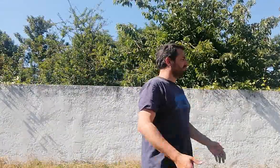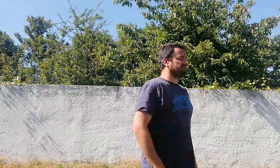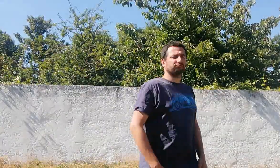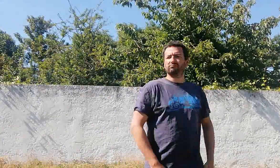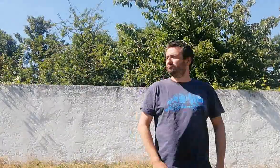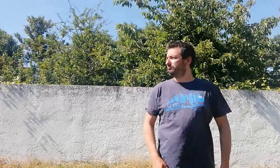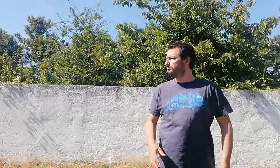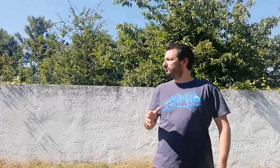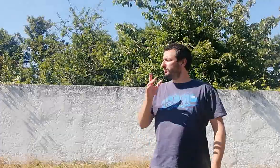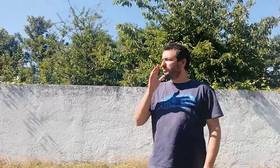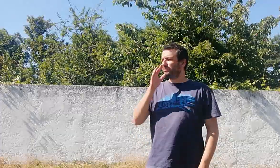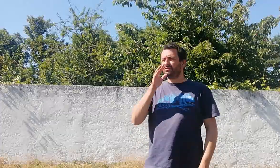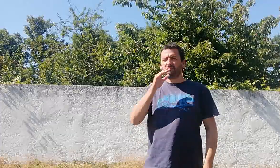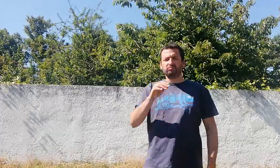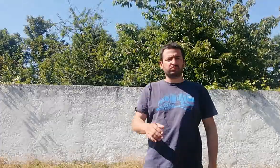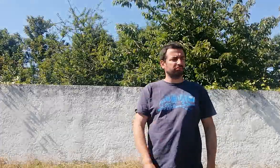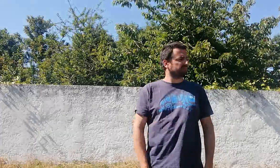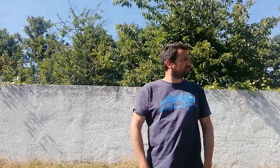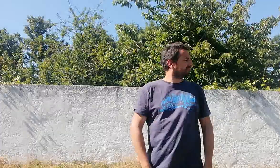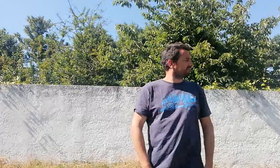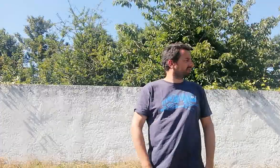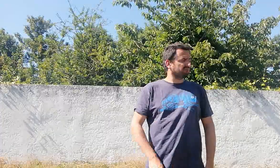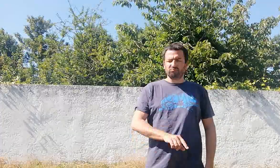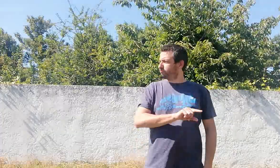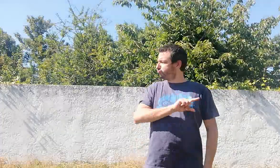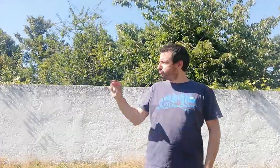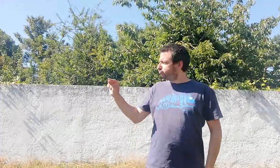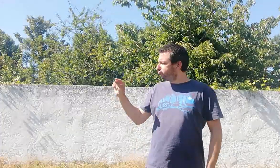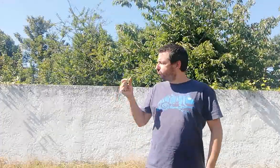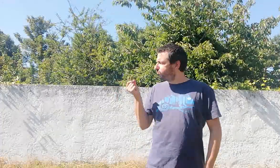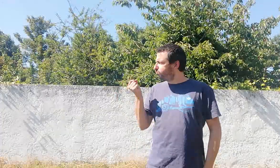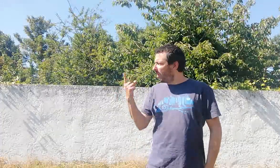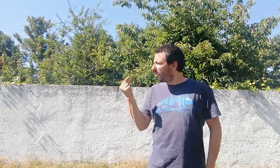Mais ce n pas possible, ça. Il est parti hyper vite.